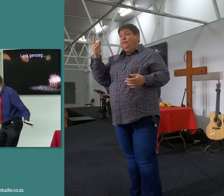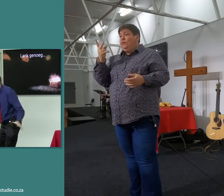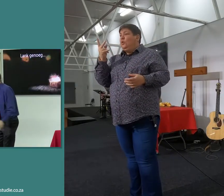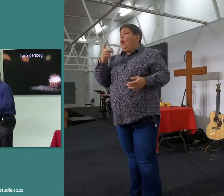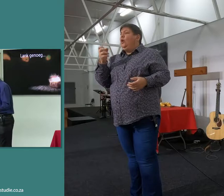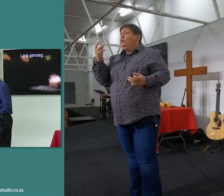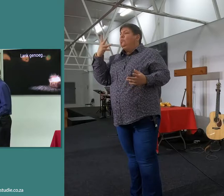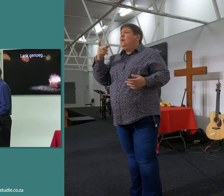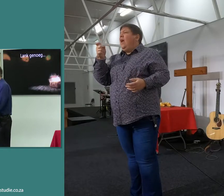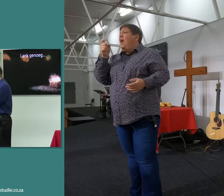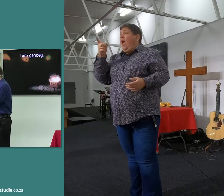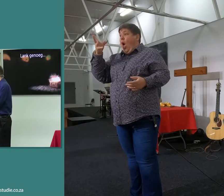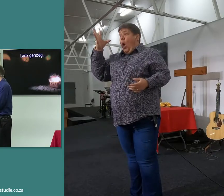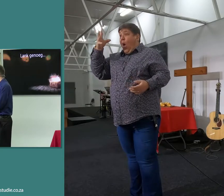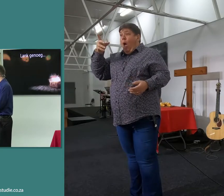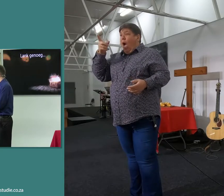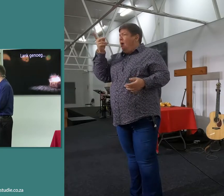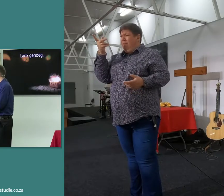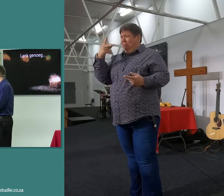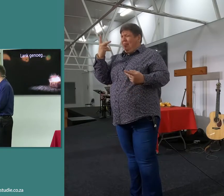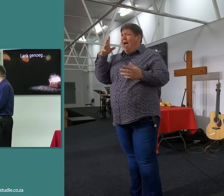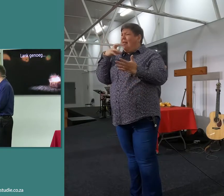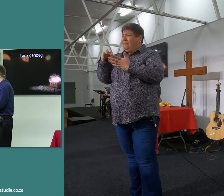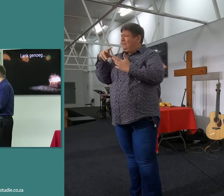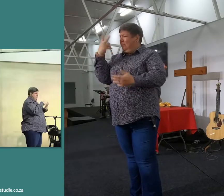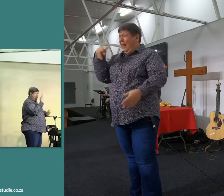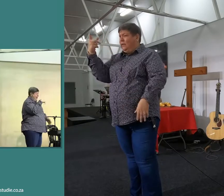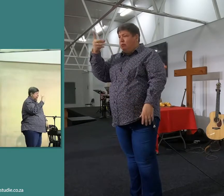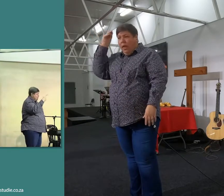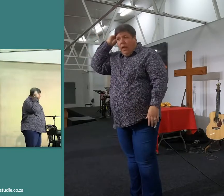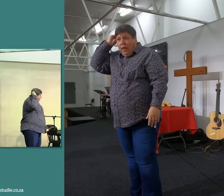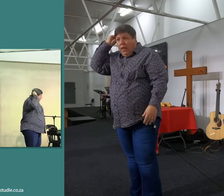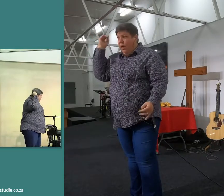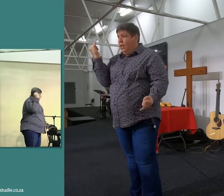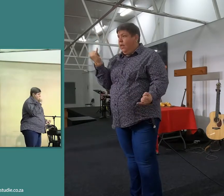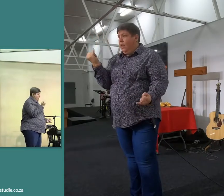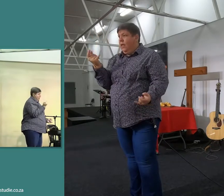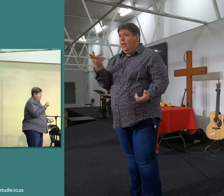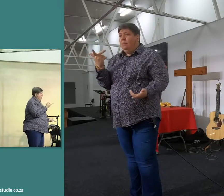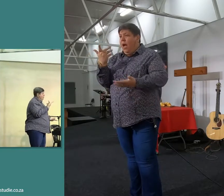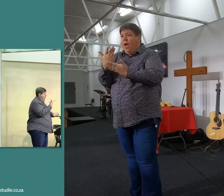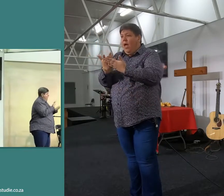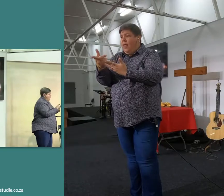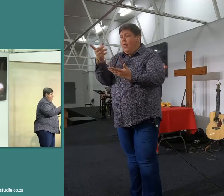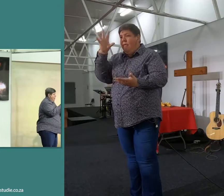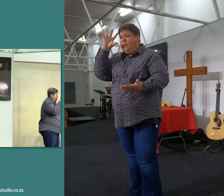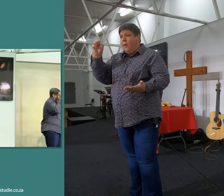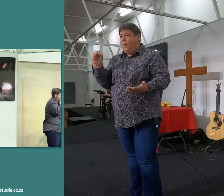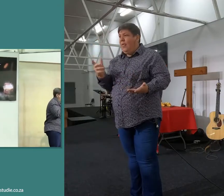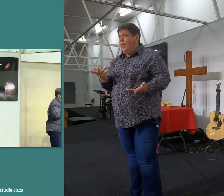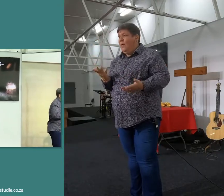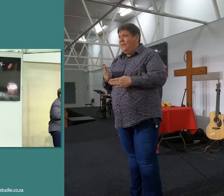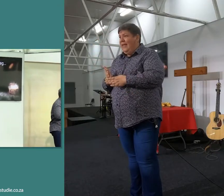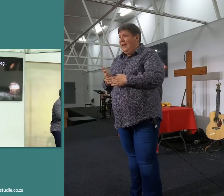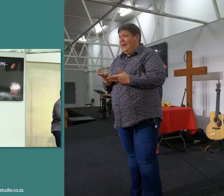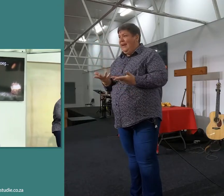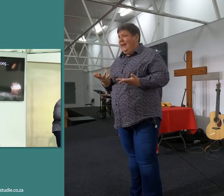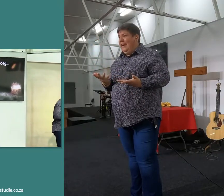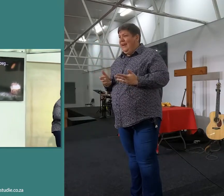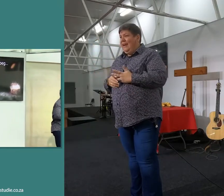information, en jy het gememoriseer, en kans is goed, as ek jou gaan vraag, vir die van jylle wat ouder is, gaan jy daar ook jou lang klein nommer kan ondou van die